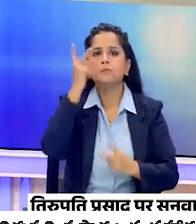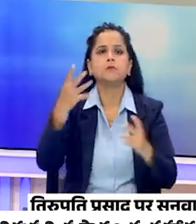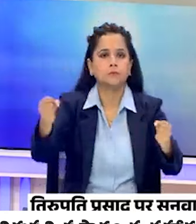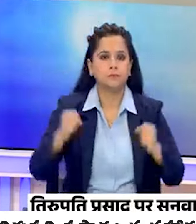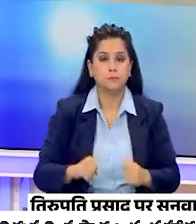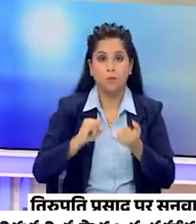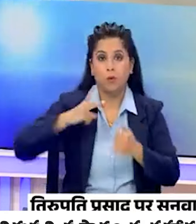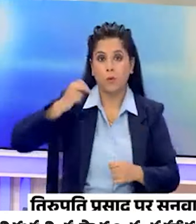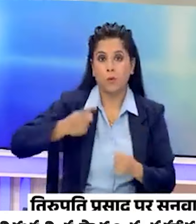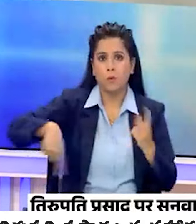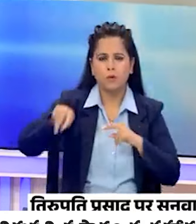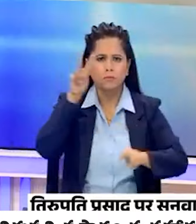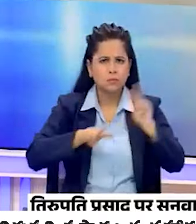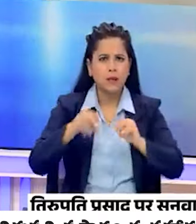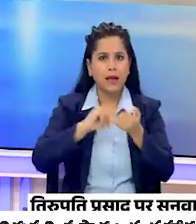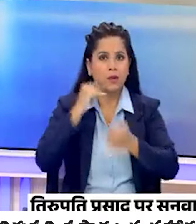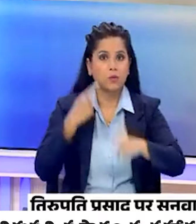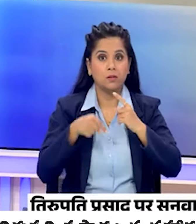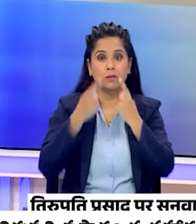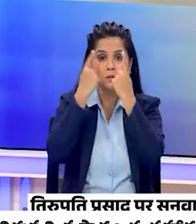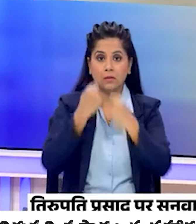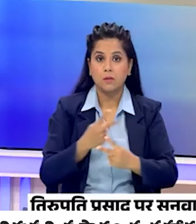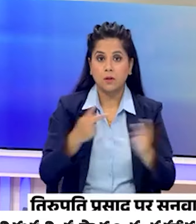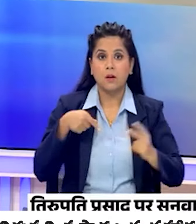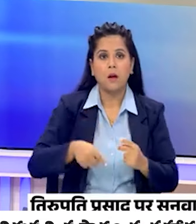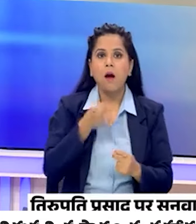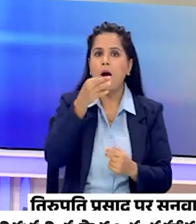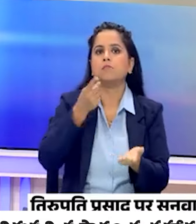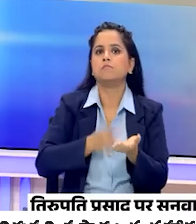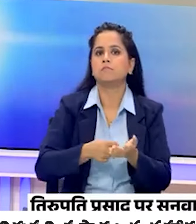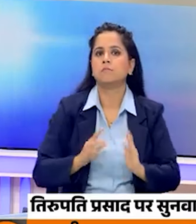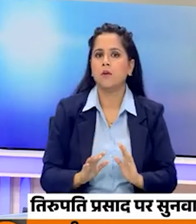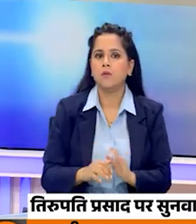सुप्रेम कोट की निगरानी में SIT की जाज चुकराने की हमात